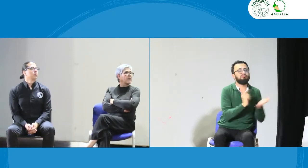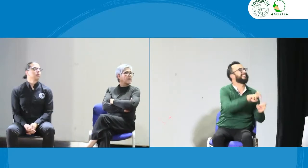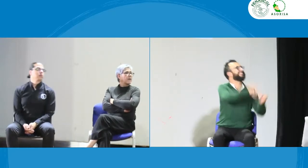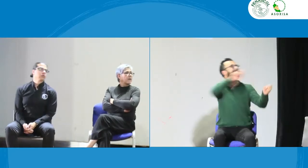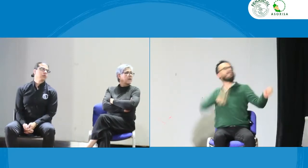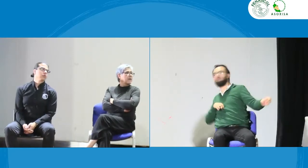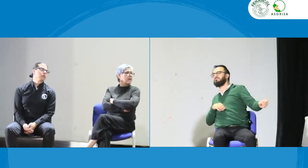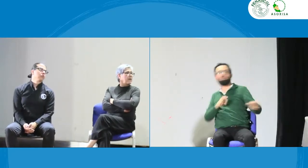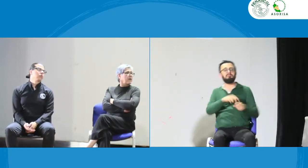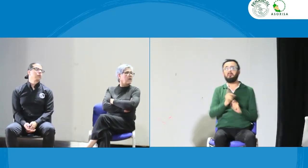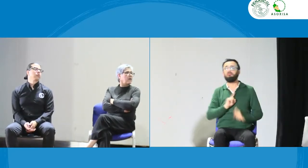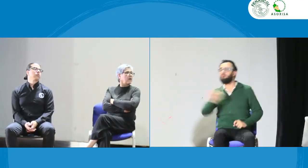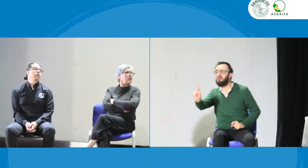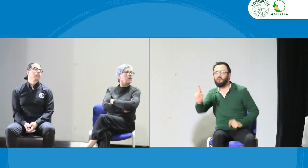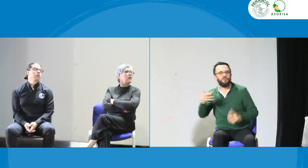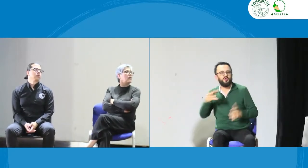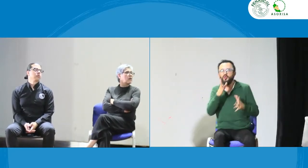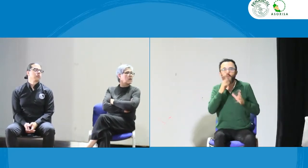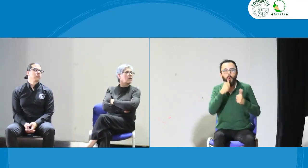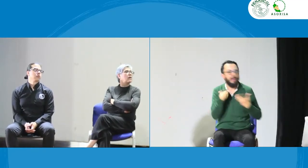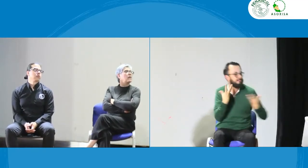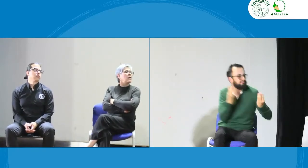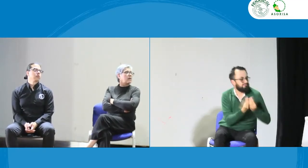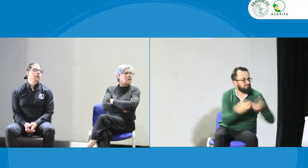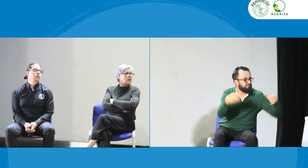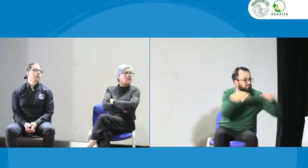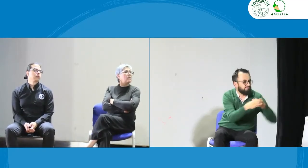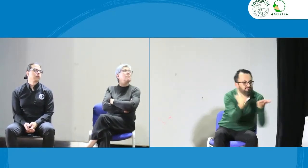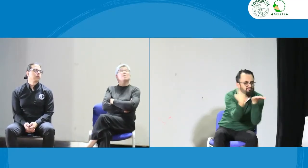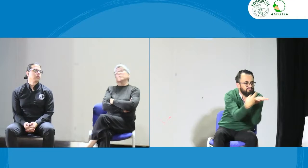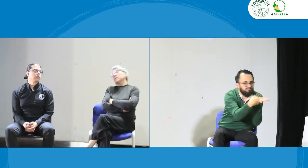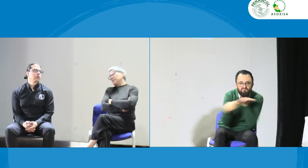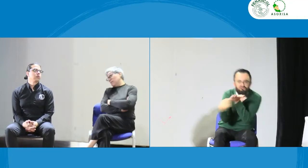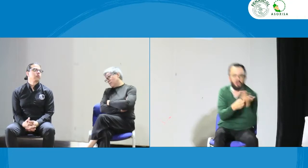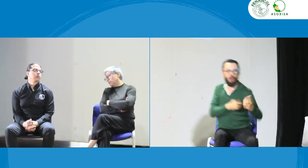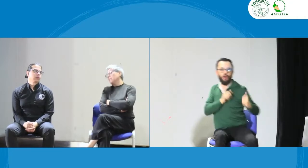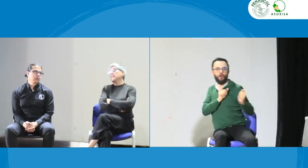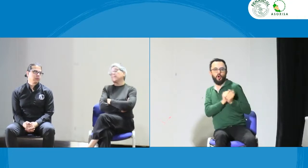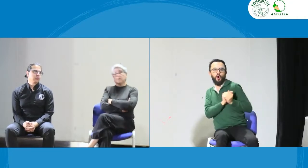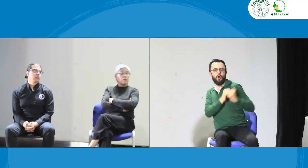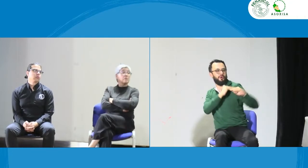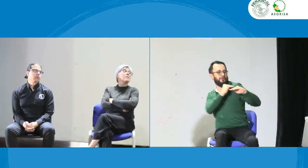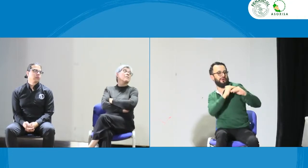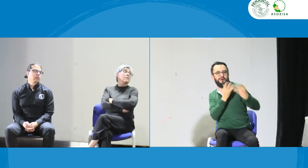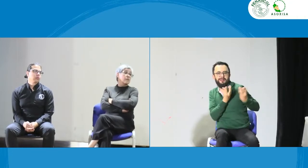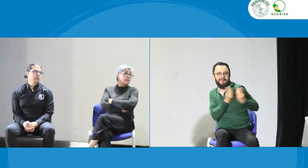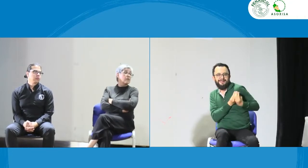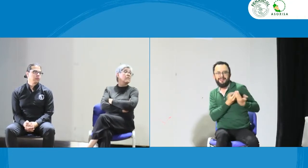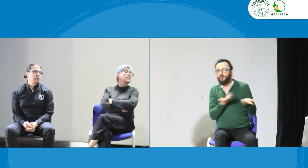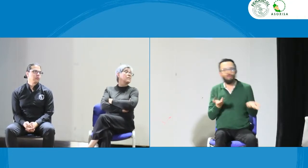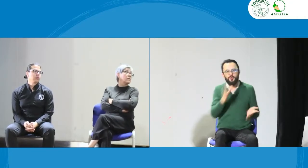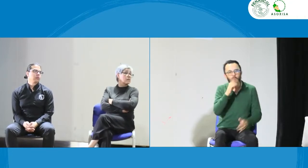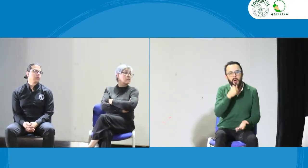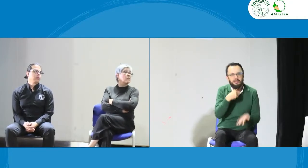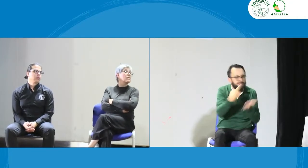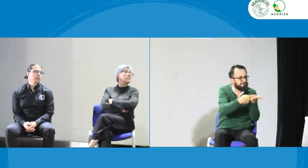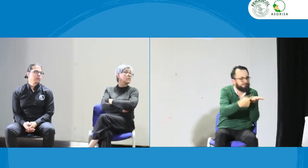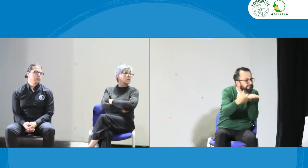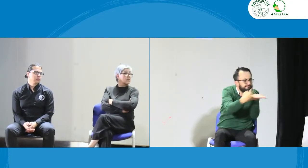recibo mi sueldo y ya. No hay asociación, mismo con los intérpretes, con los pares.